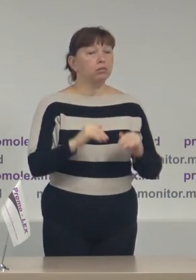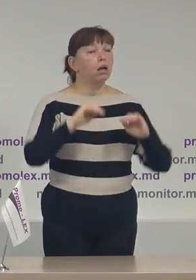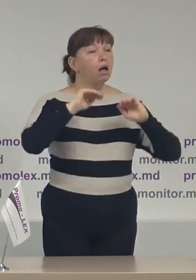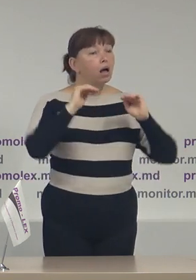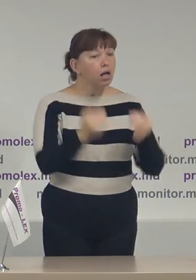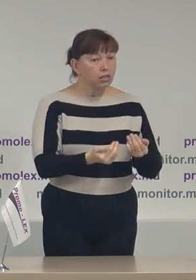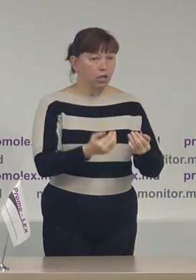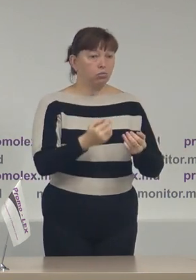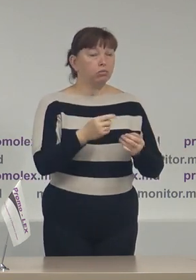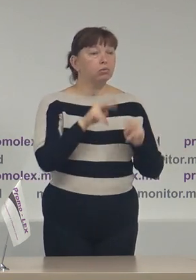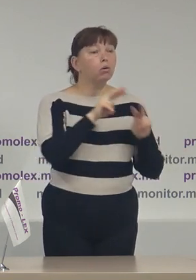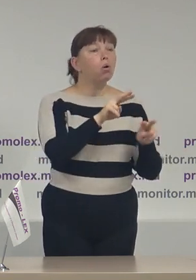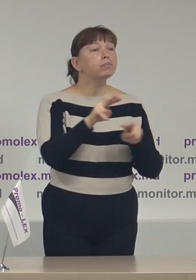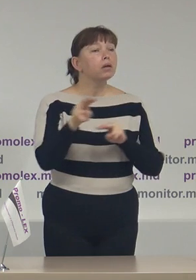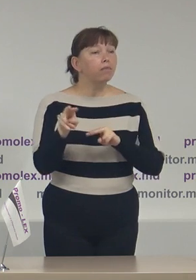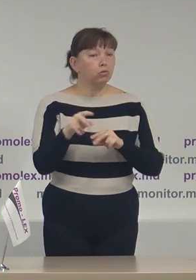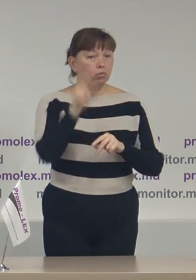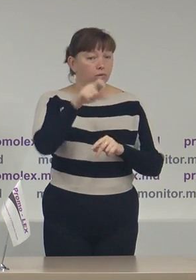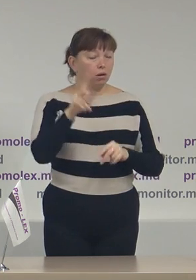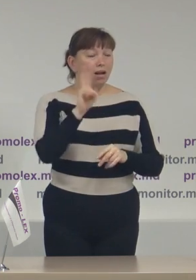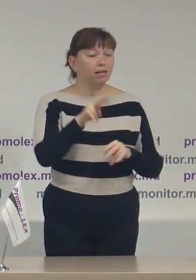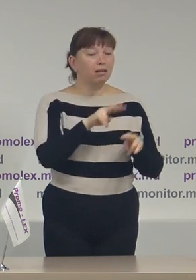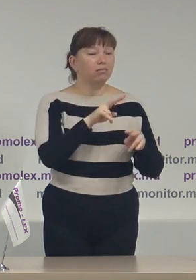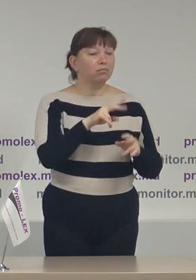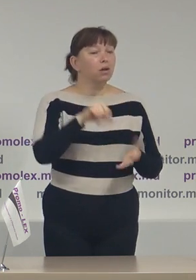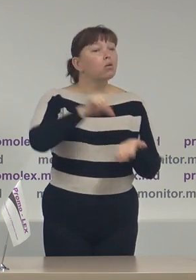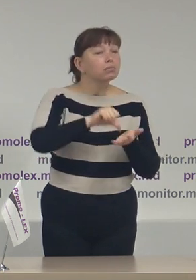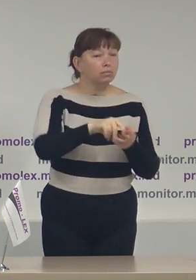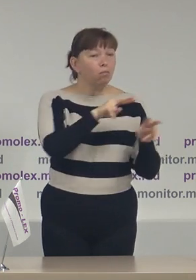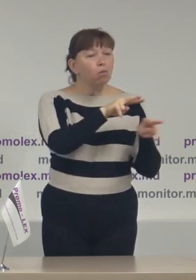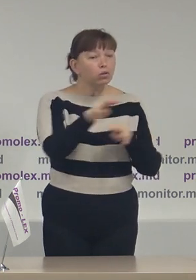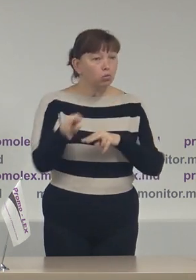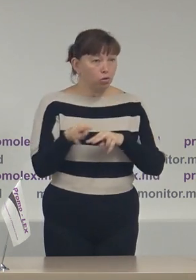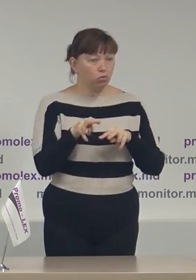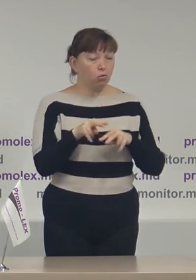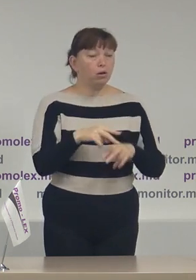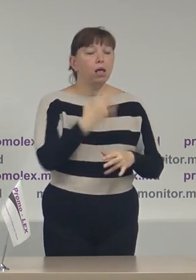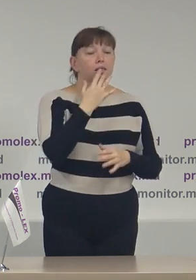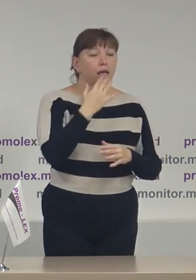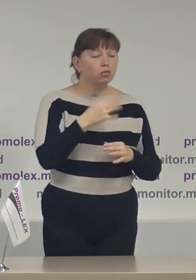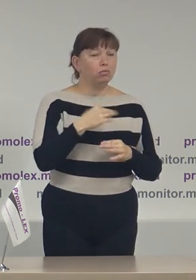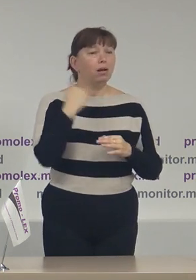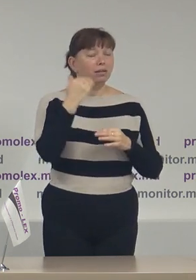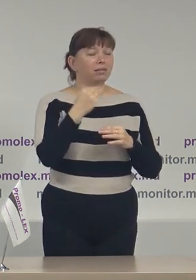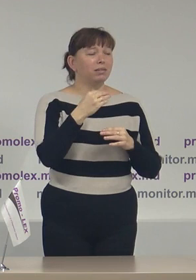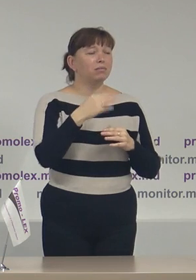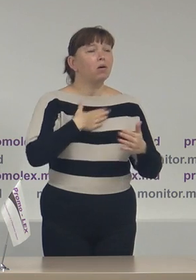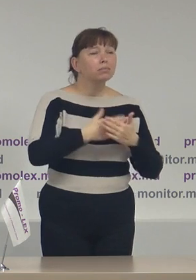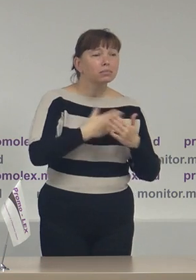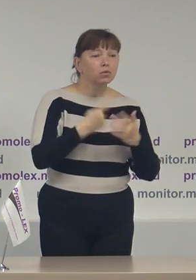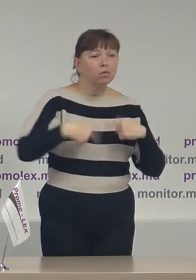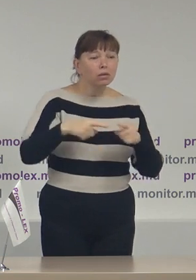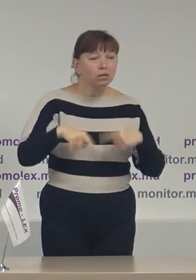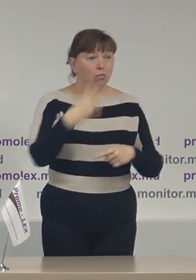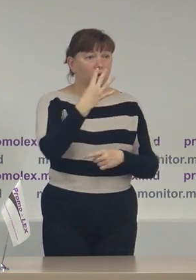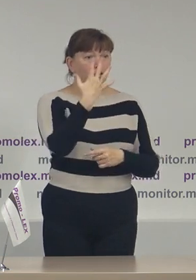numărul de observători care monitorizează procesul electoral. Observători naționali din partea organizațiilor neguvernamentale, cu